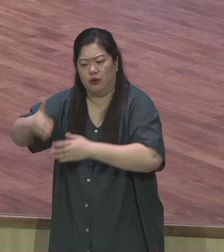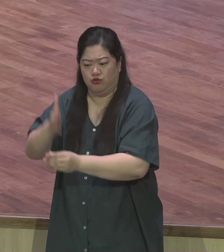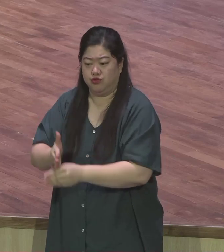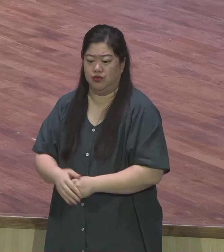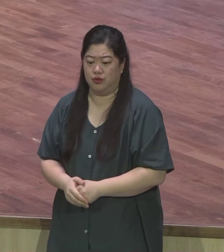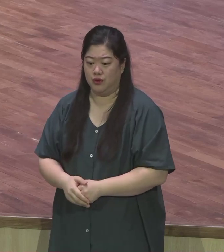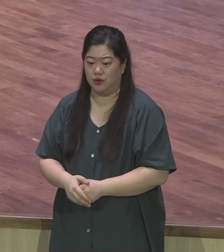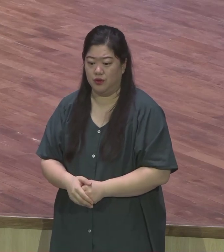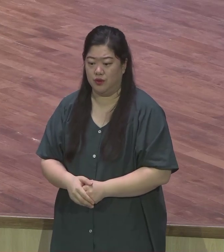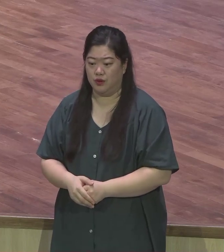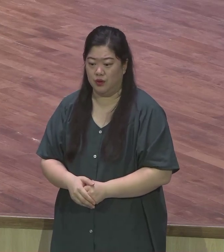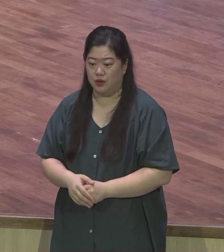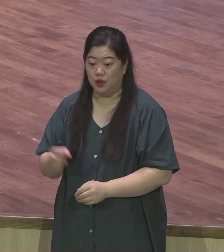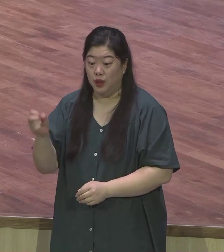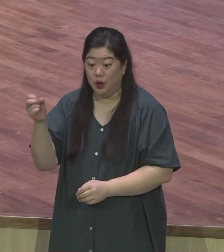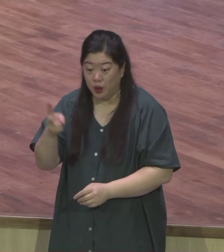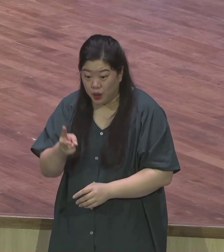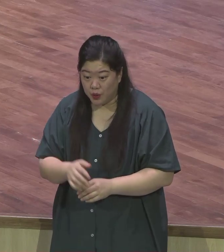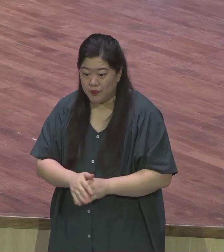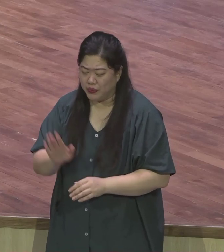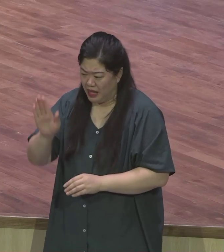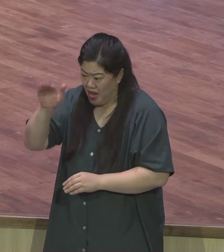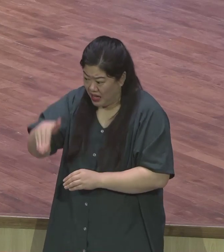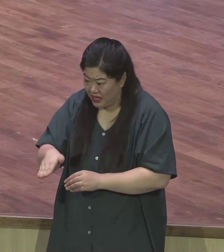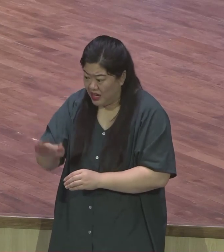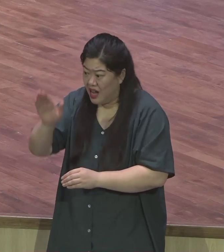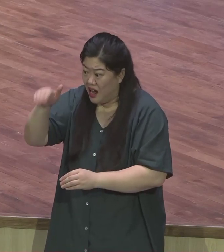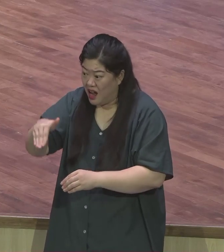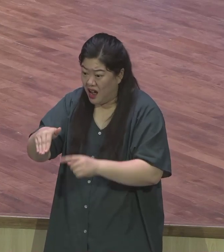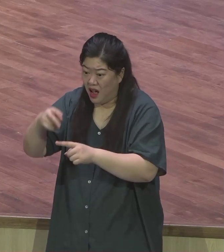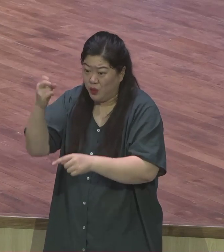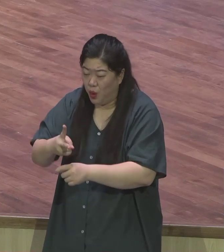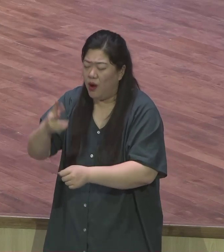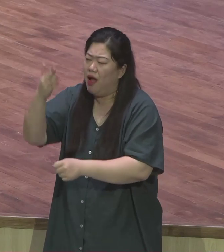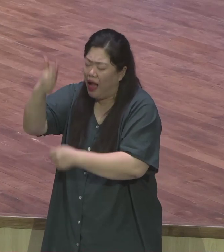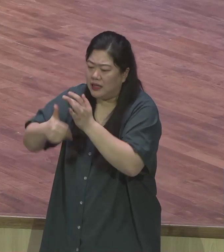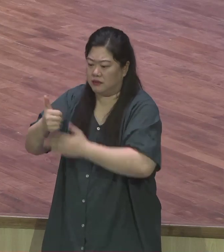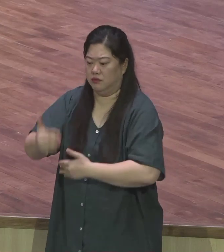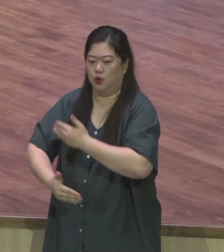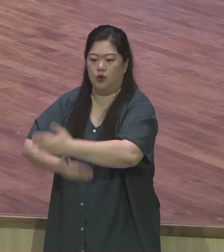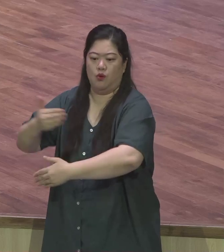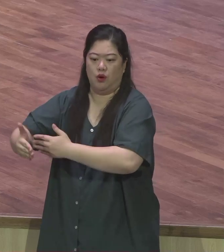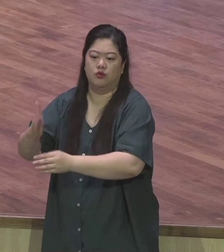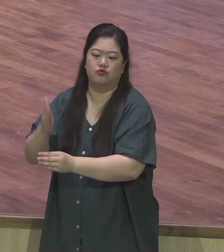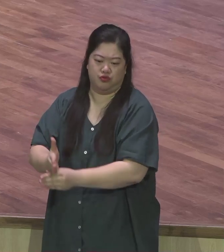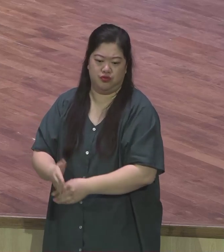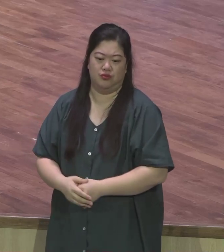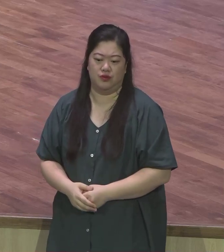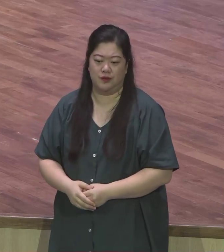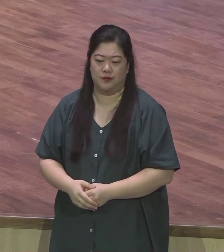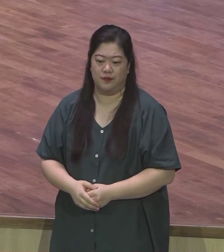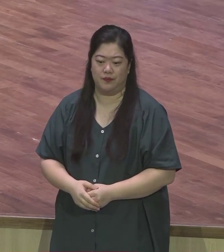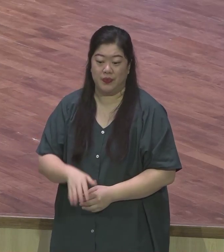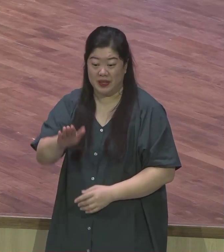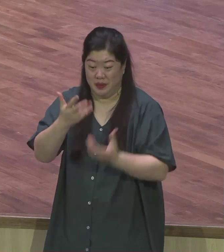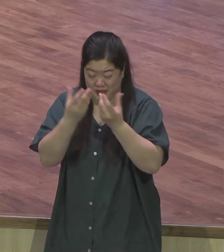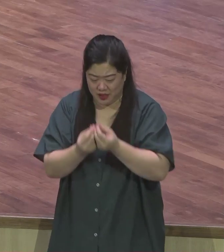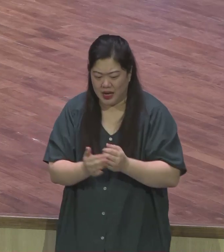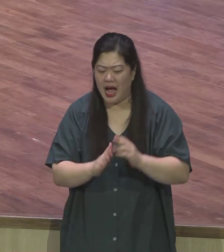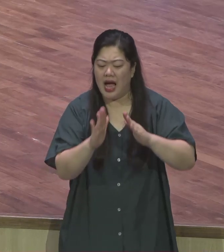내게 한 것이다 라고 말씀하셨습니다 그렇다면 우리가 보금 때문에 우리가 정말 가문 보금화 때문에 눈물 부려 기도하고 헌신하고